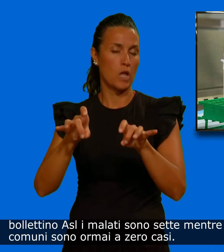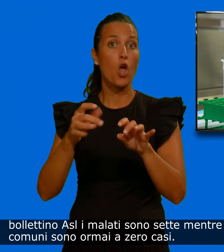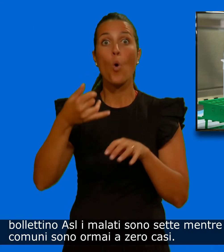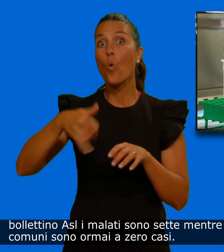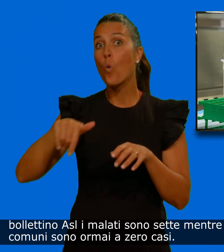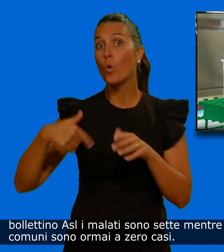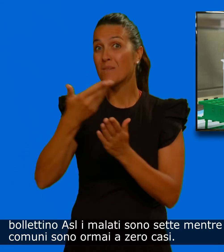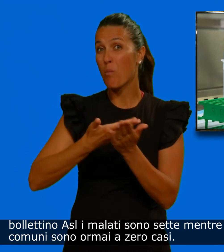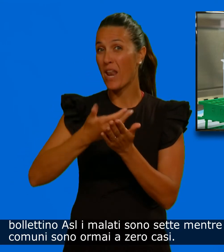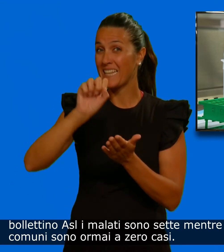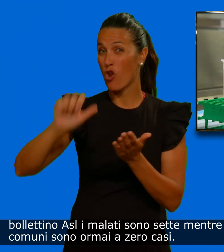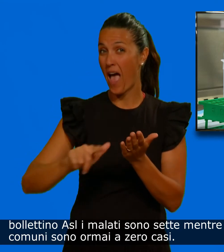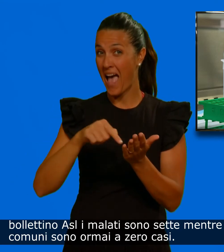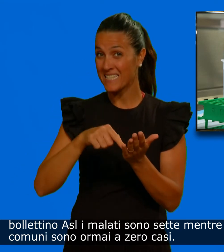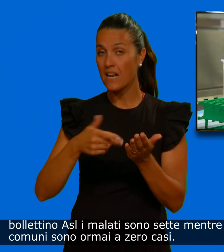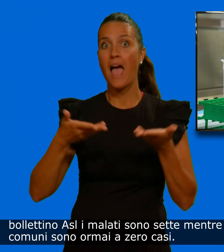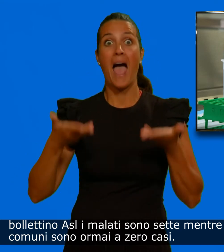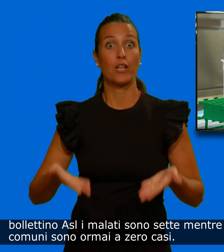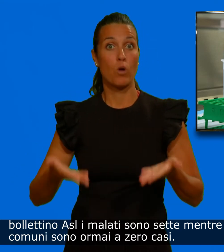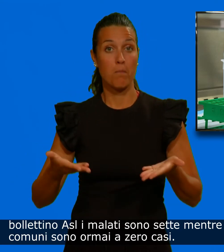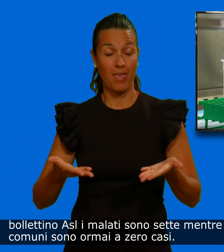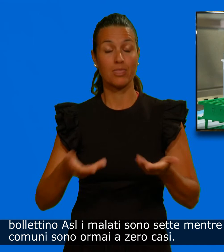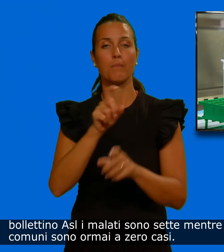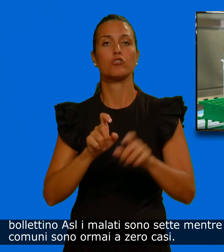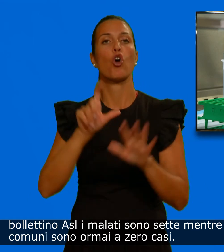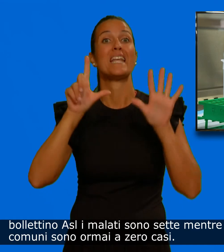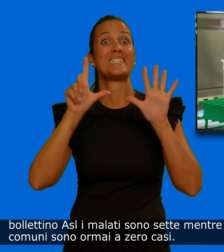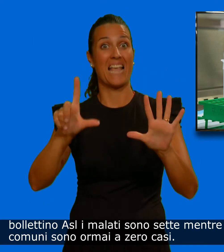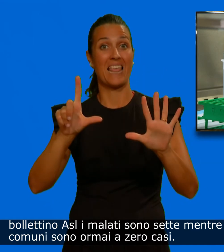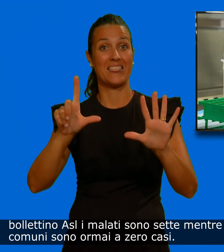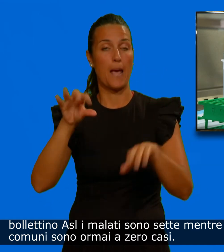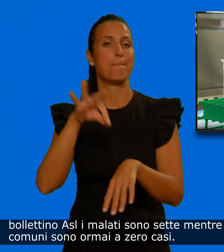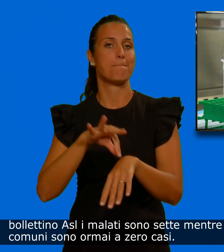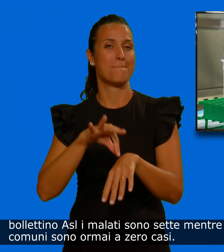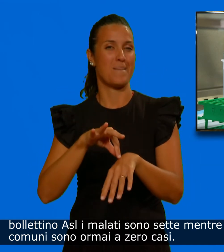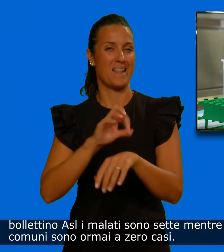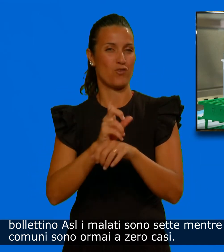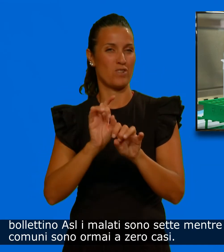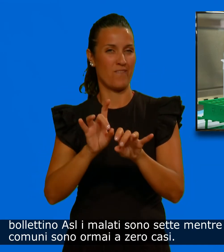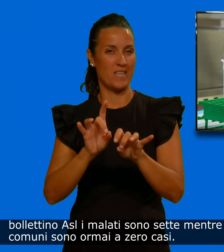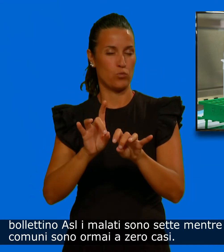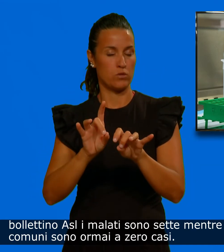malati sono sette. Mentre la maggior parte dei comuni sono ormai a zero casi.